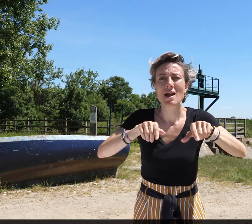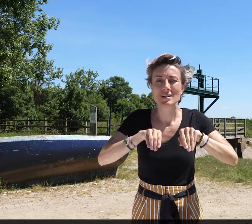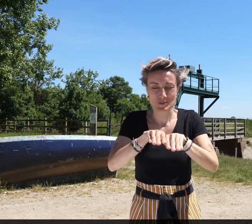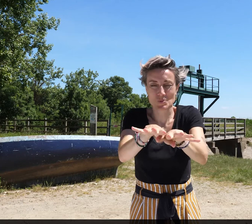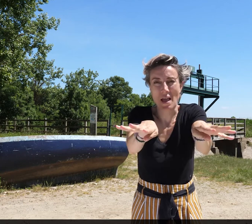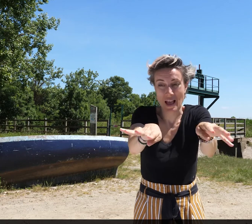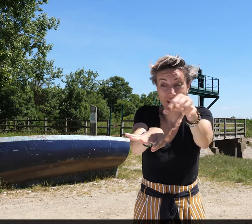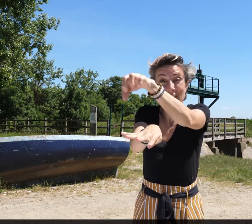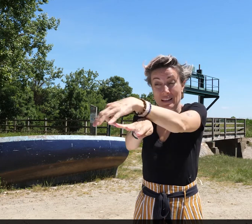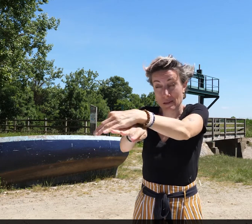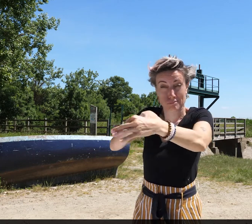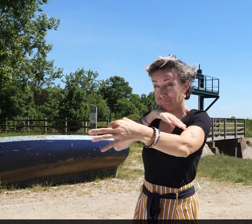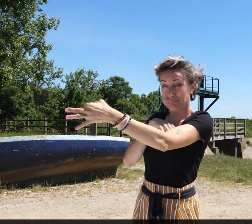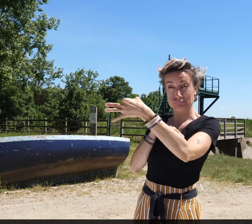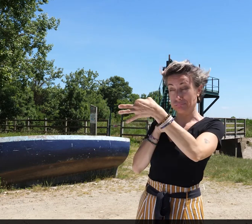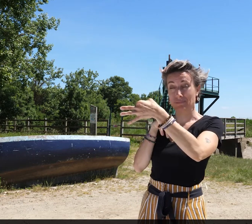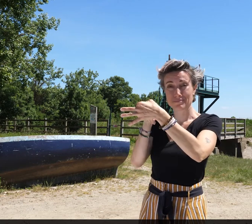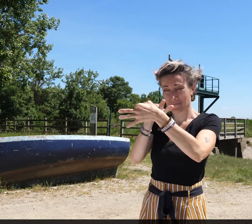Situé au milieu des marais et des prairies humides,